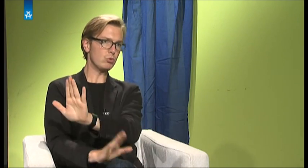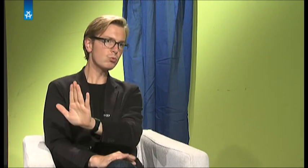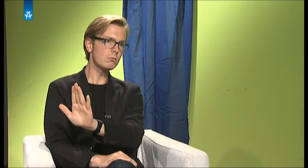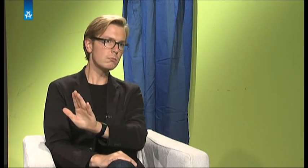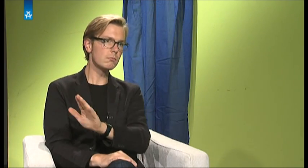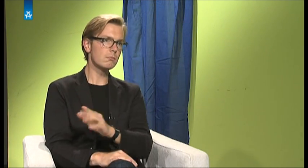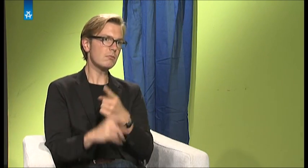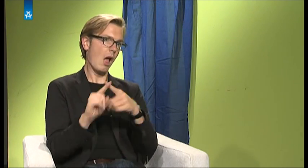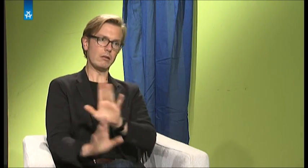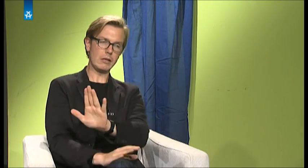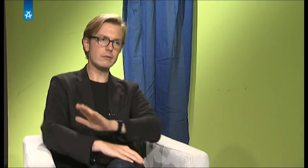weil halt die Quote einfach nicht groß genug ist.